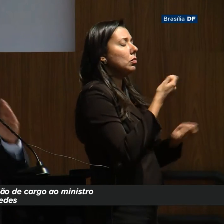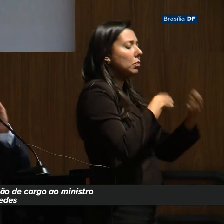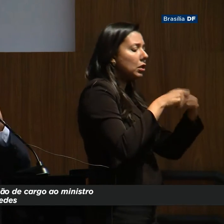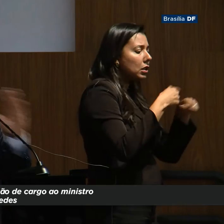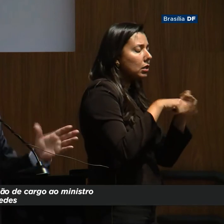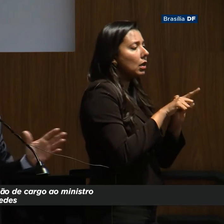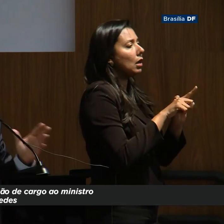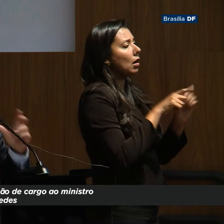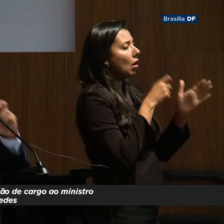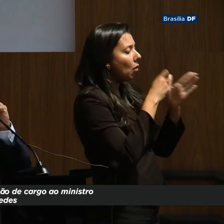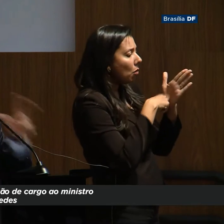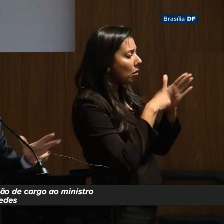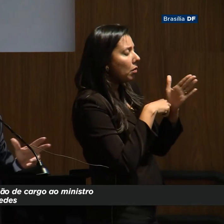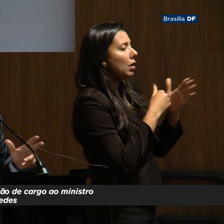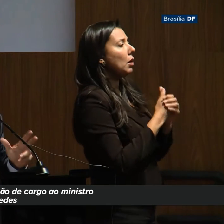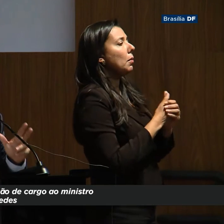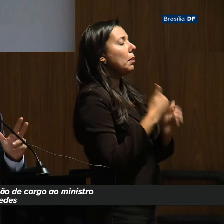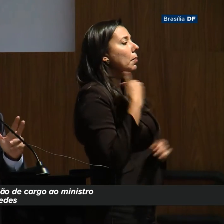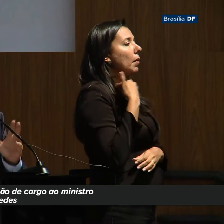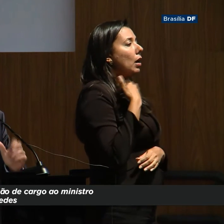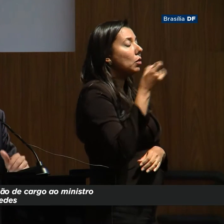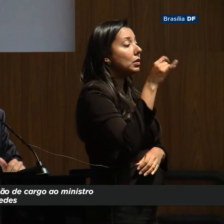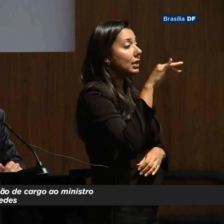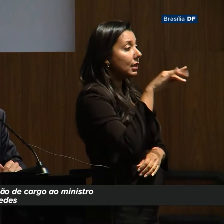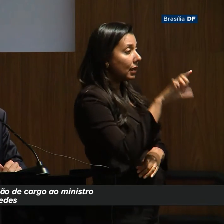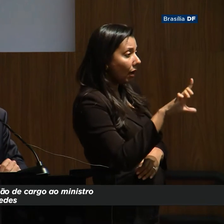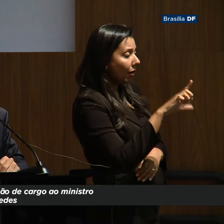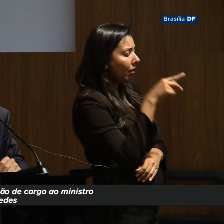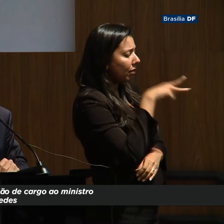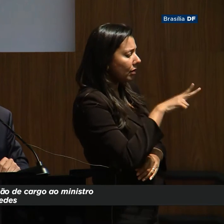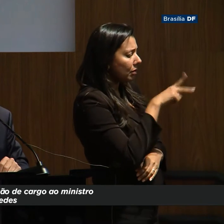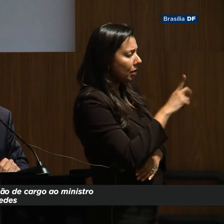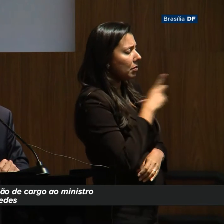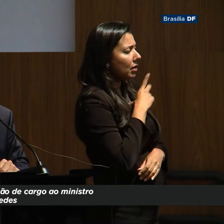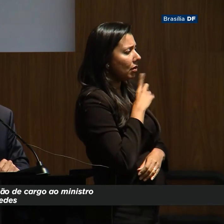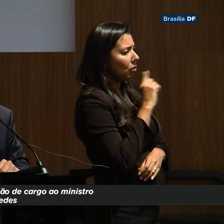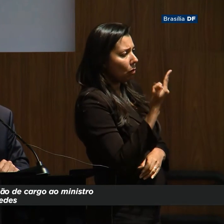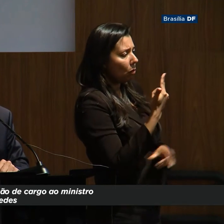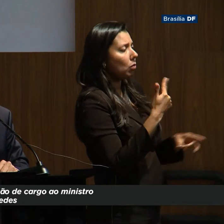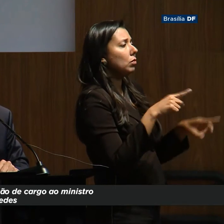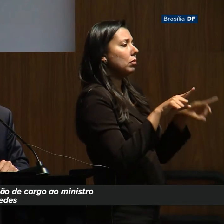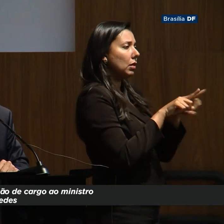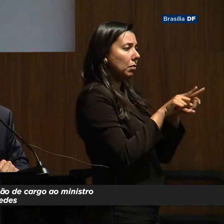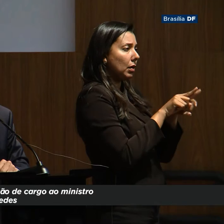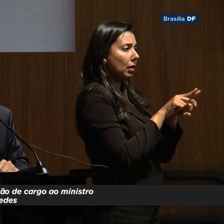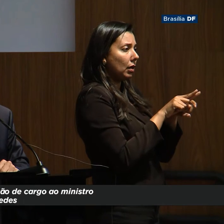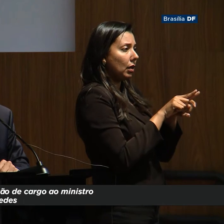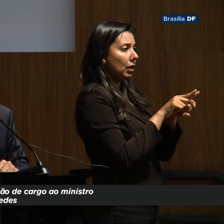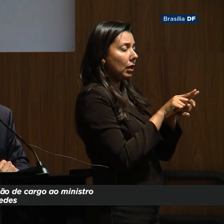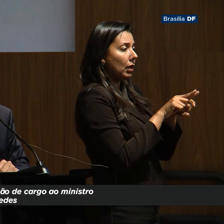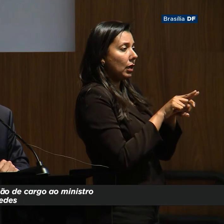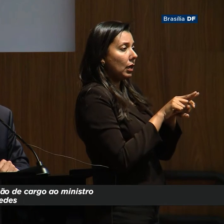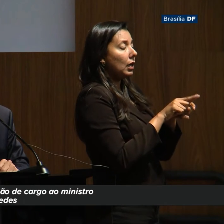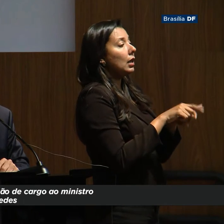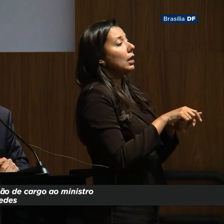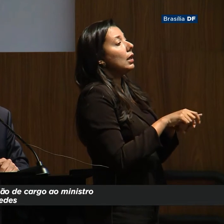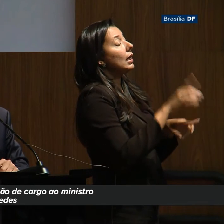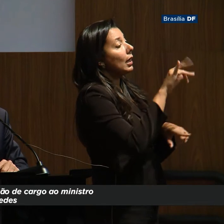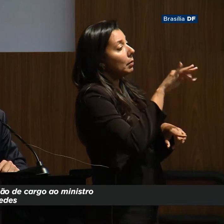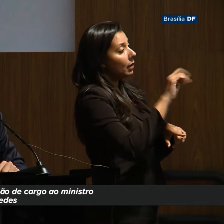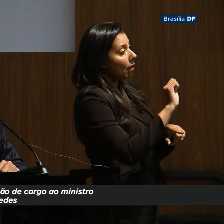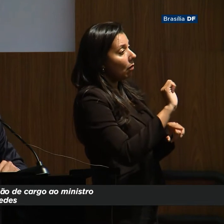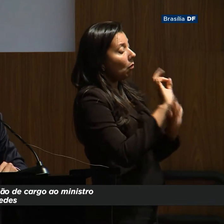monetário, câmbio flexível, banco central independente. Eles sempre tiveram a outra face também do capital humano. A